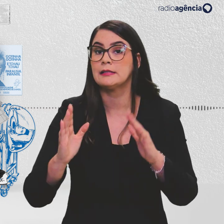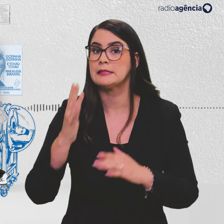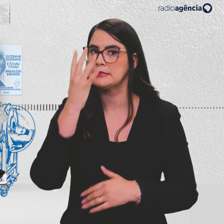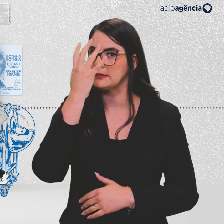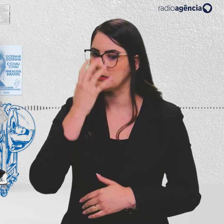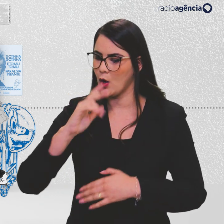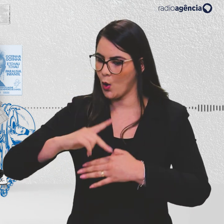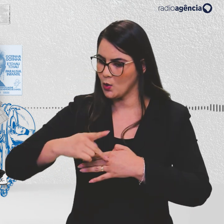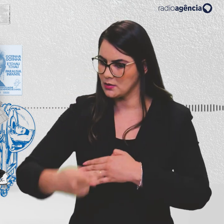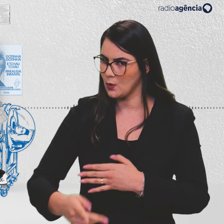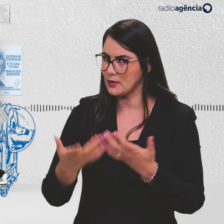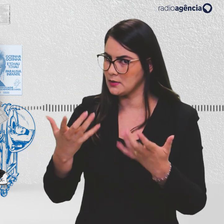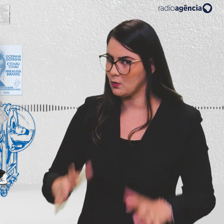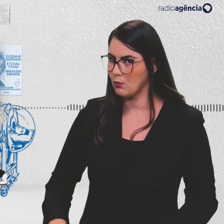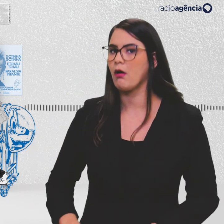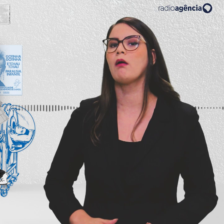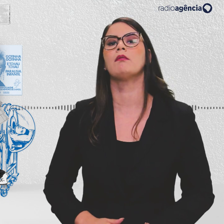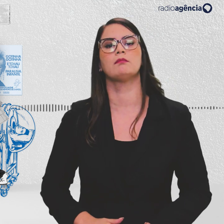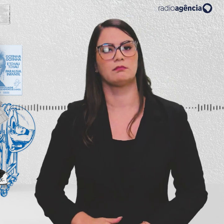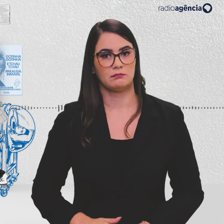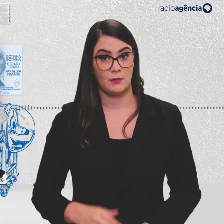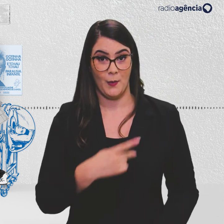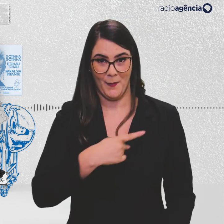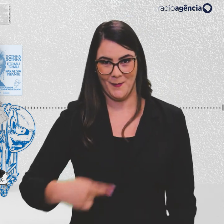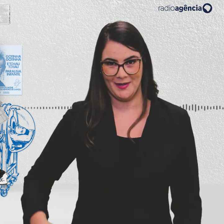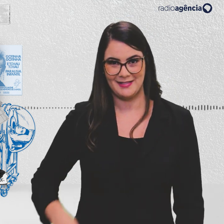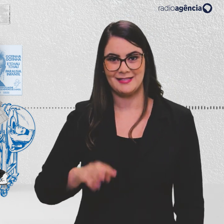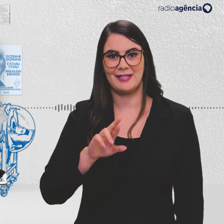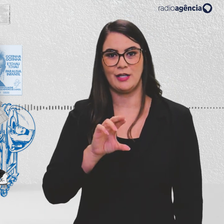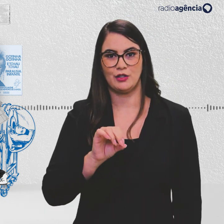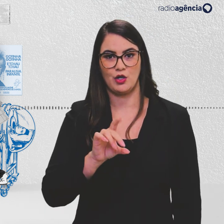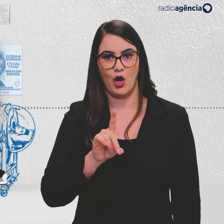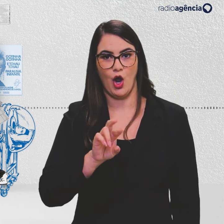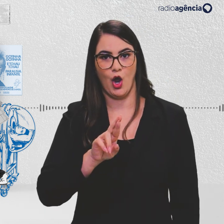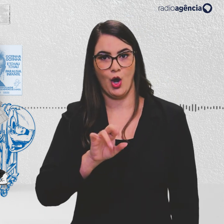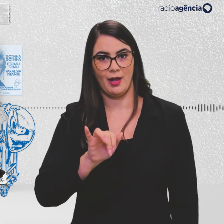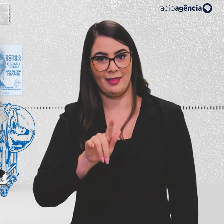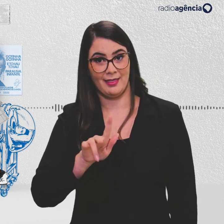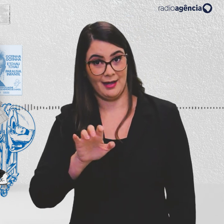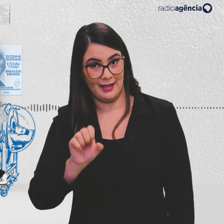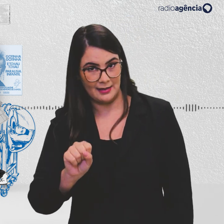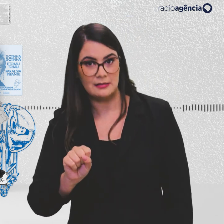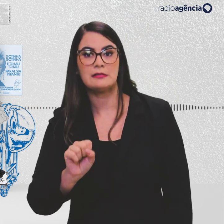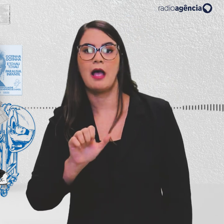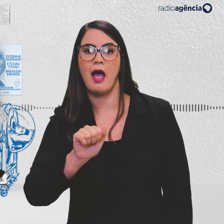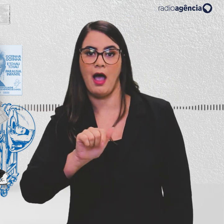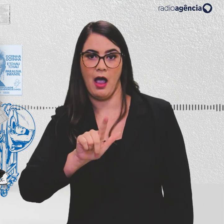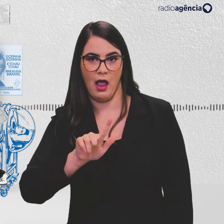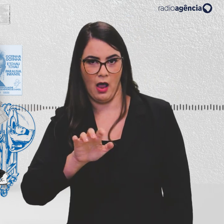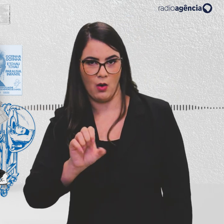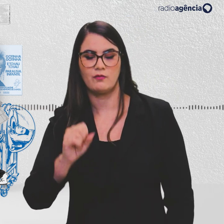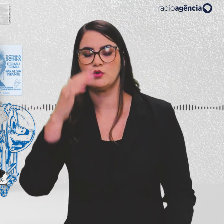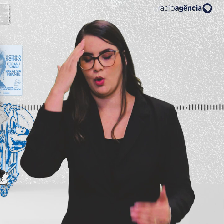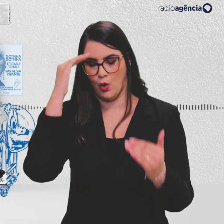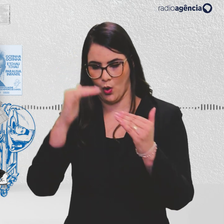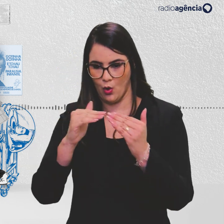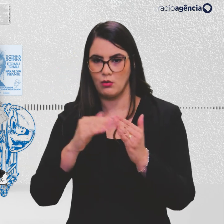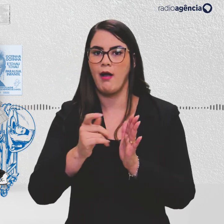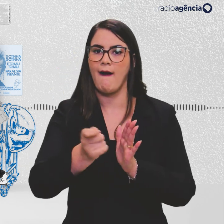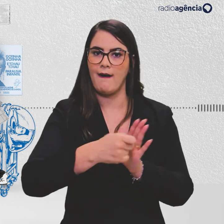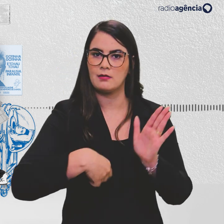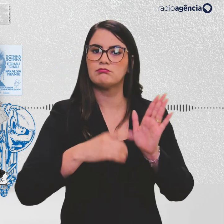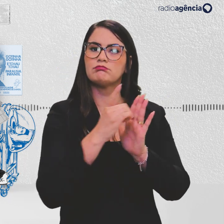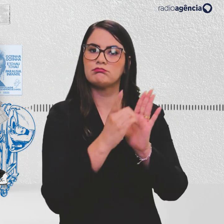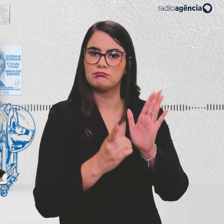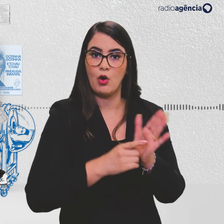sanções para quem se recusasse. O presidente Rodrigues Alves concordou e assinou um decreto que instituía